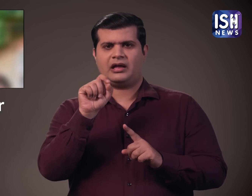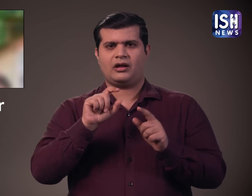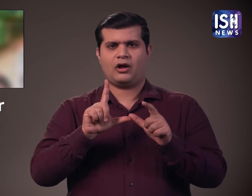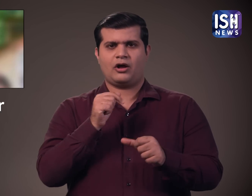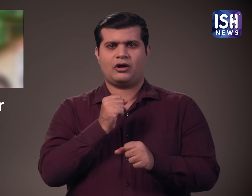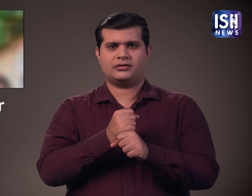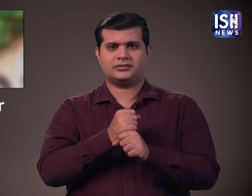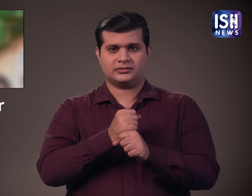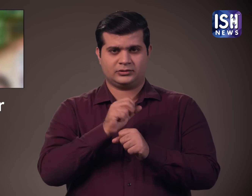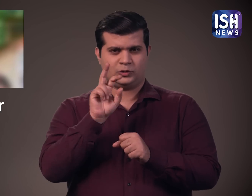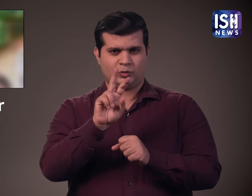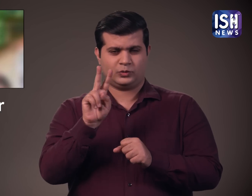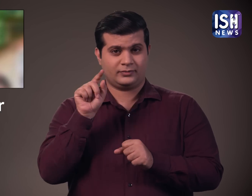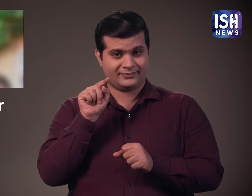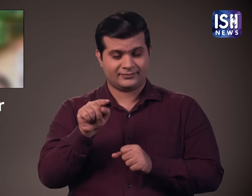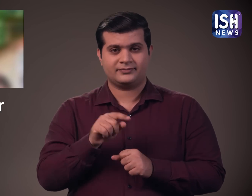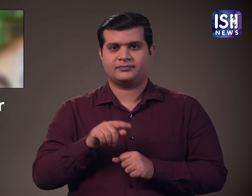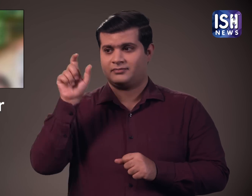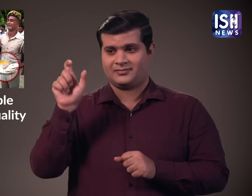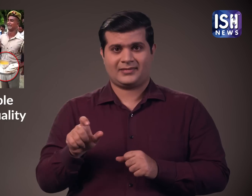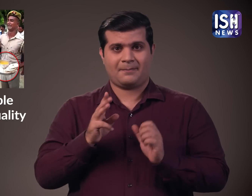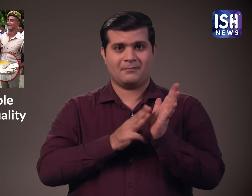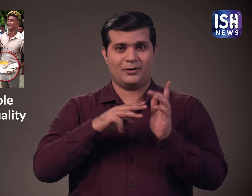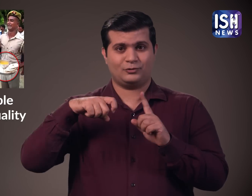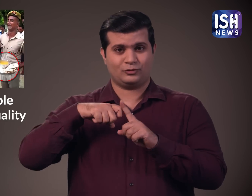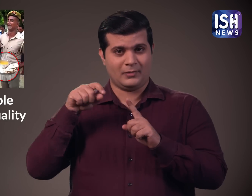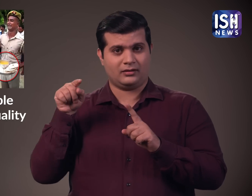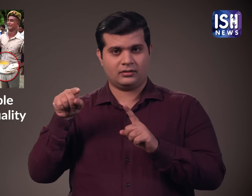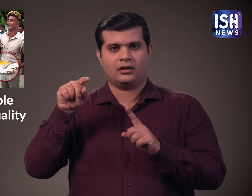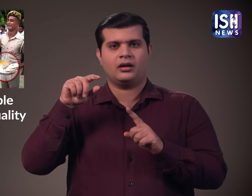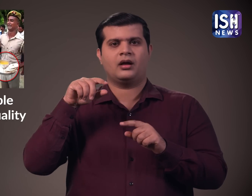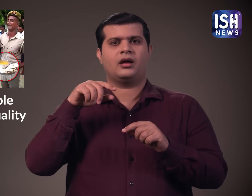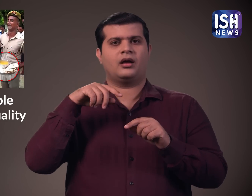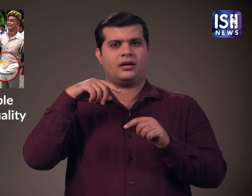दस अगस 2022 को मनोच कुमार का वीडियो सोशल मीडिया पर वाइरल हो गया